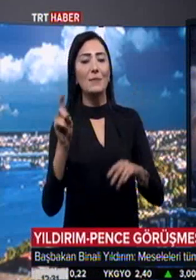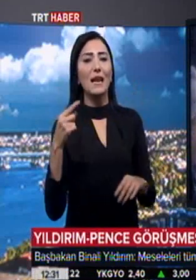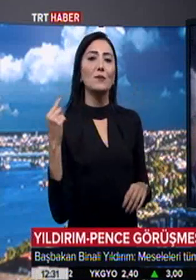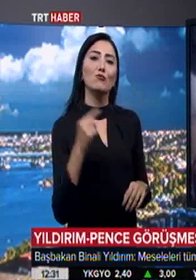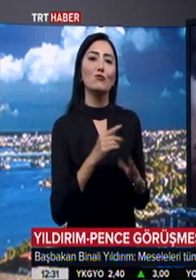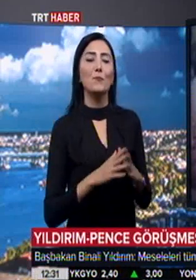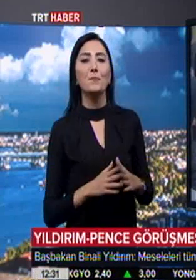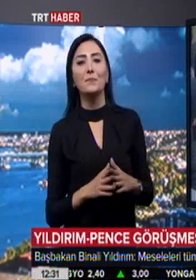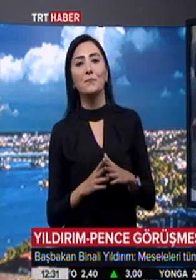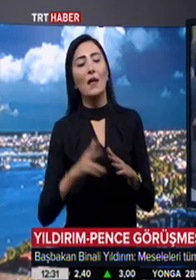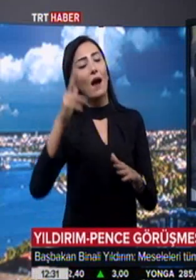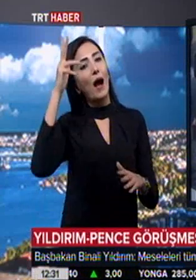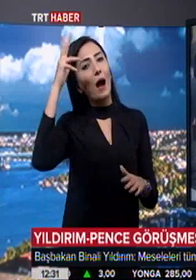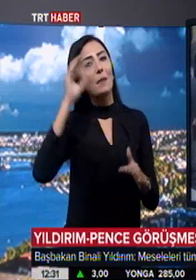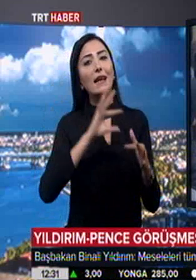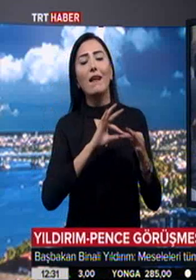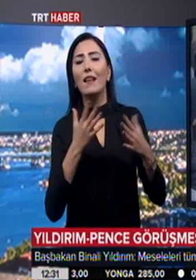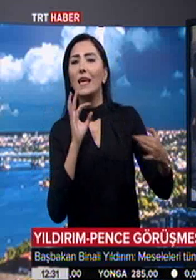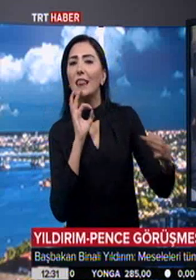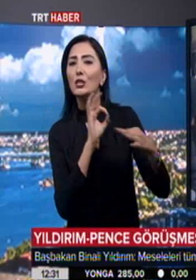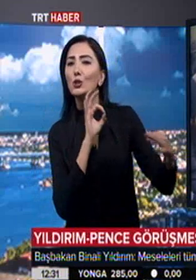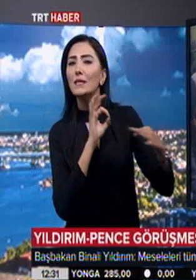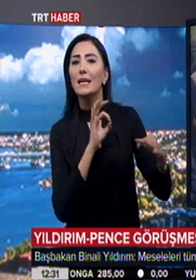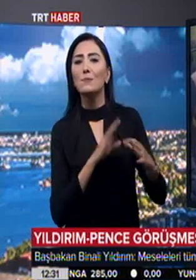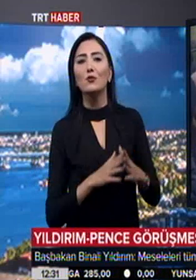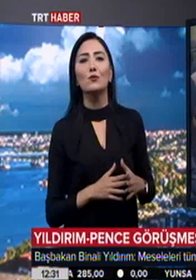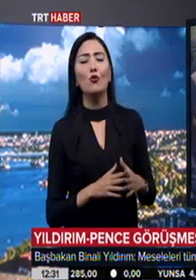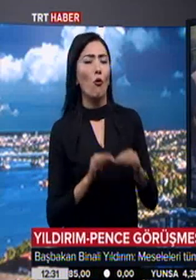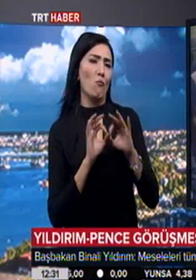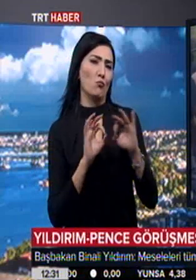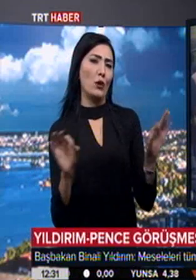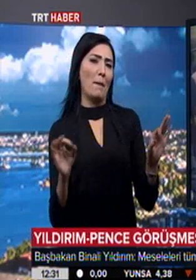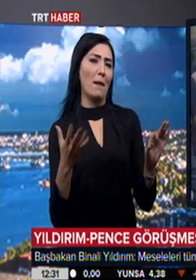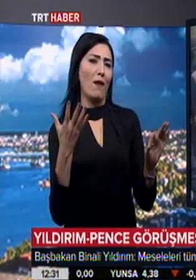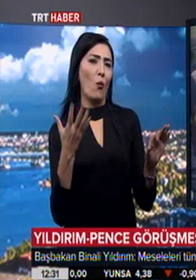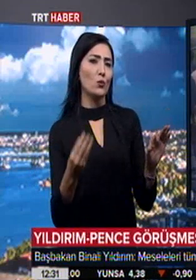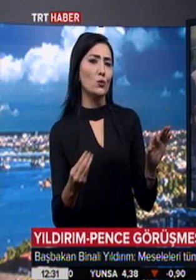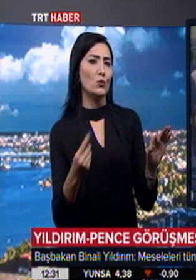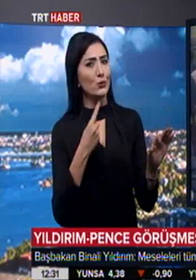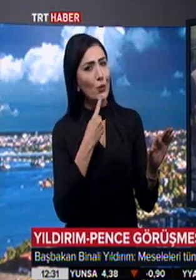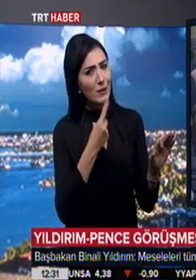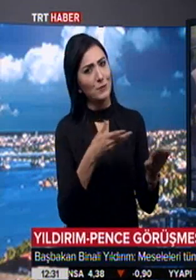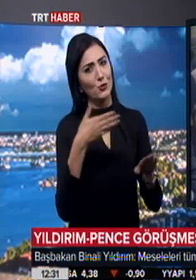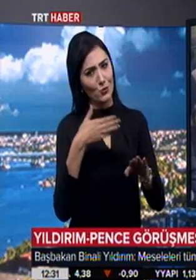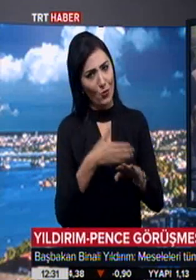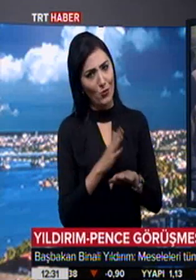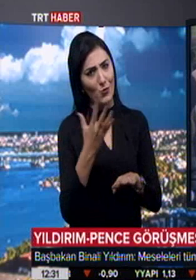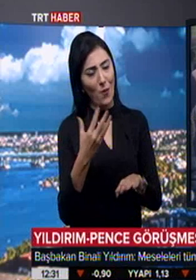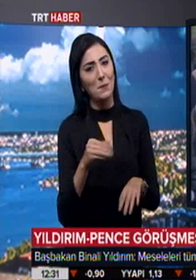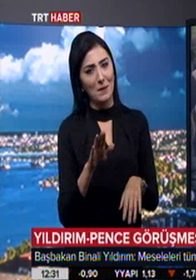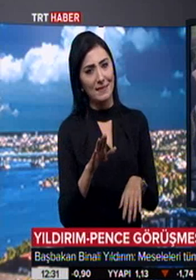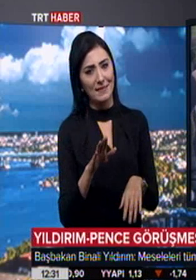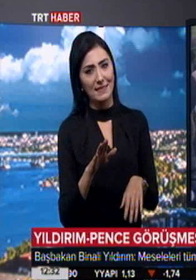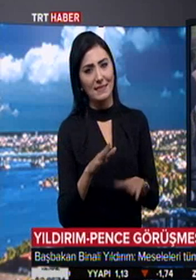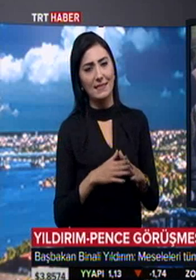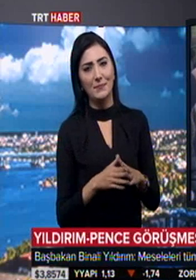değerlendirmeler de bulundu. Amerika'yla ilişkilerimizin mükemmel düzeyde olduğunu söylememiz doğru olmaz.